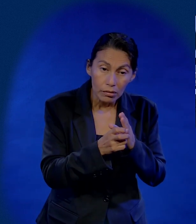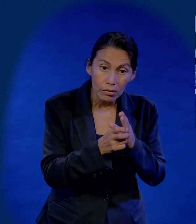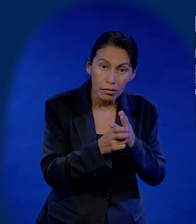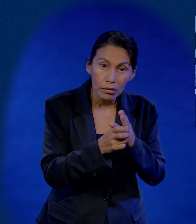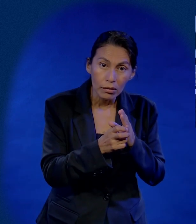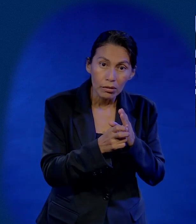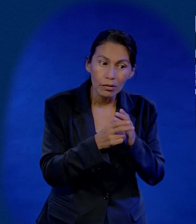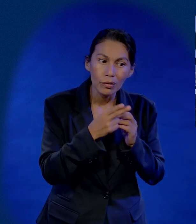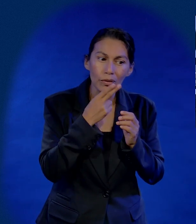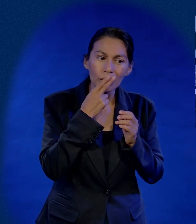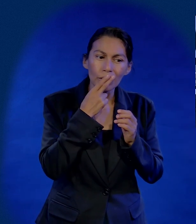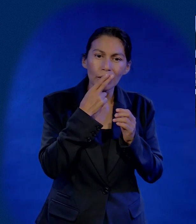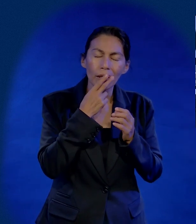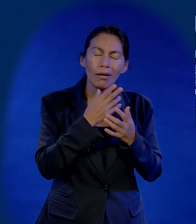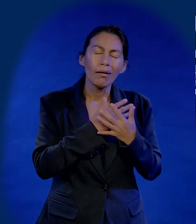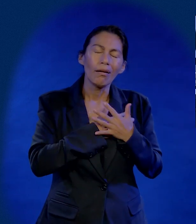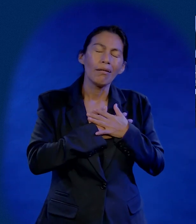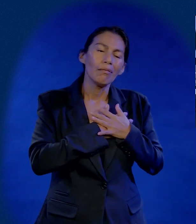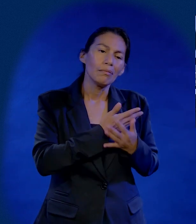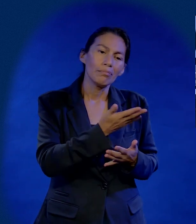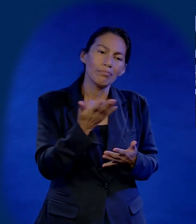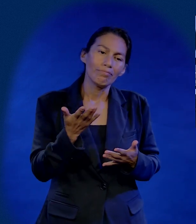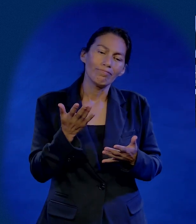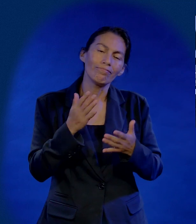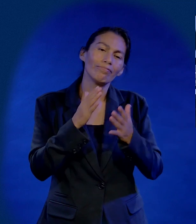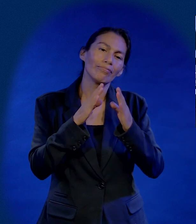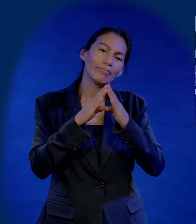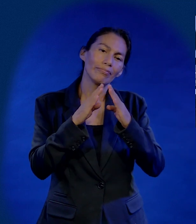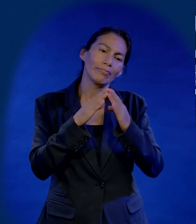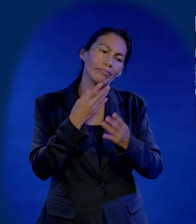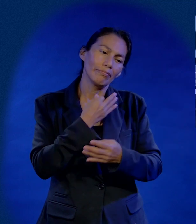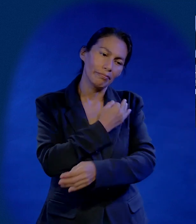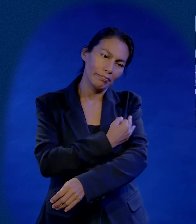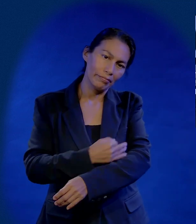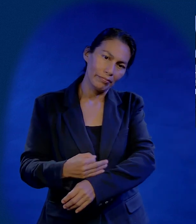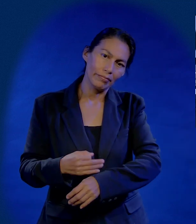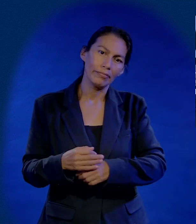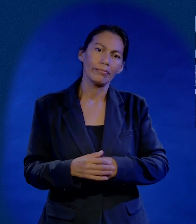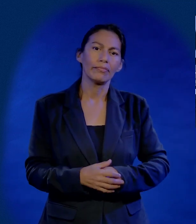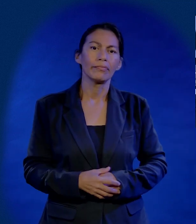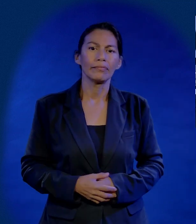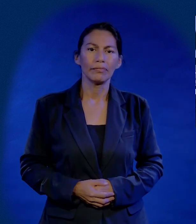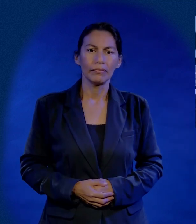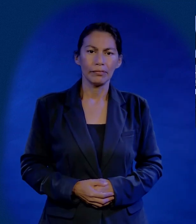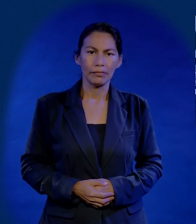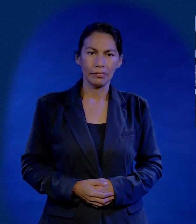mismo fervor que tiene para criticar esas cosas, lo usara para amarnos a nosotros en casa?